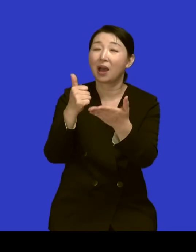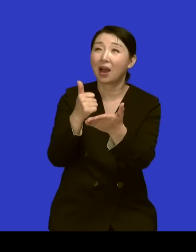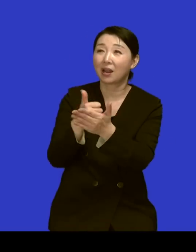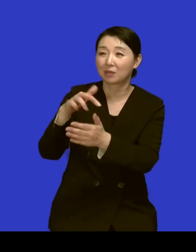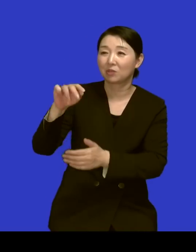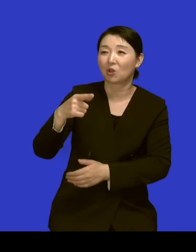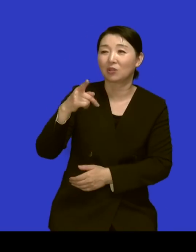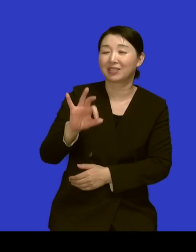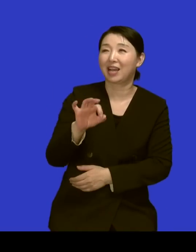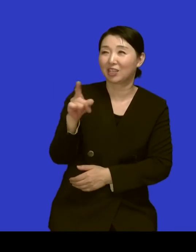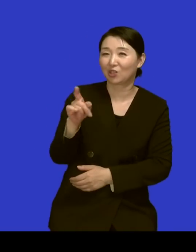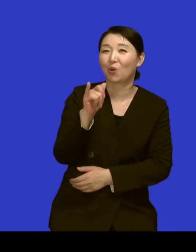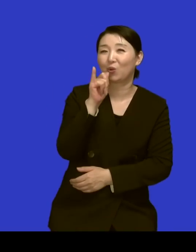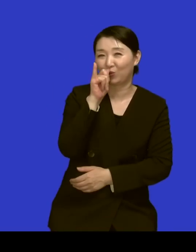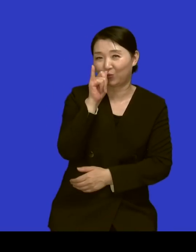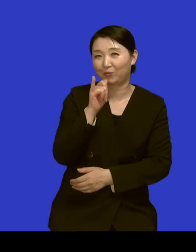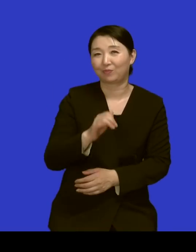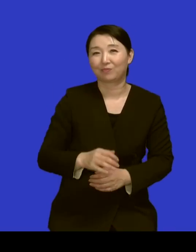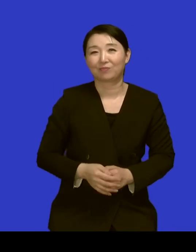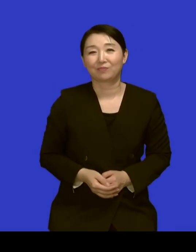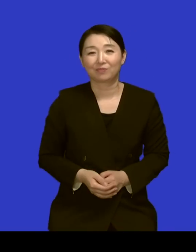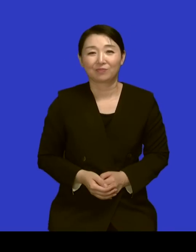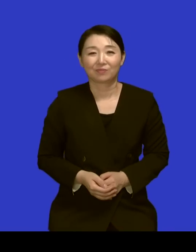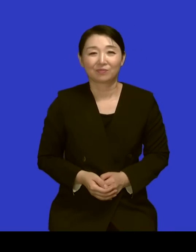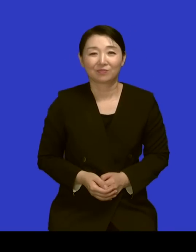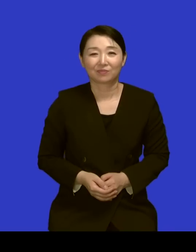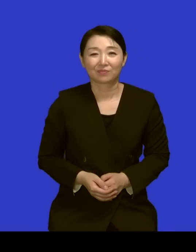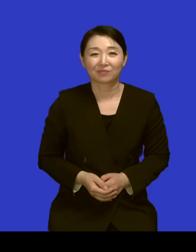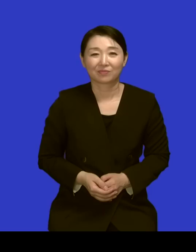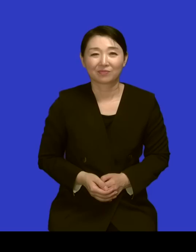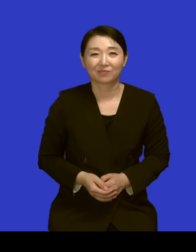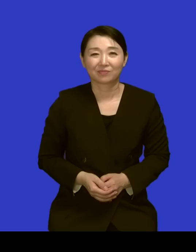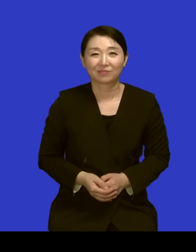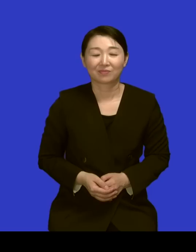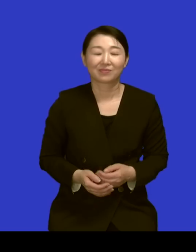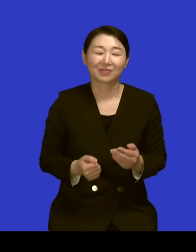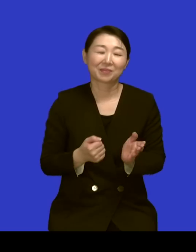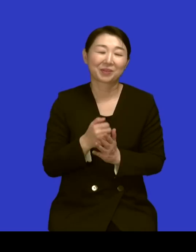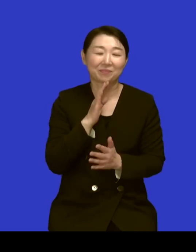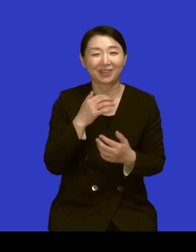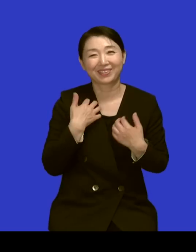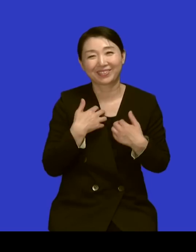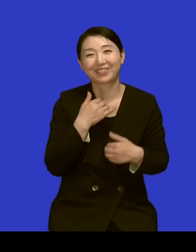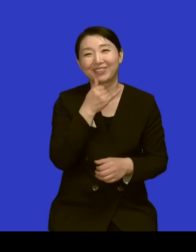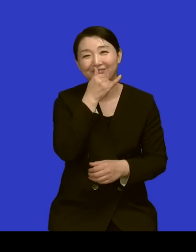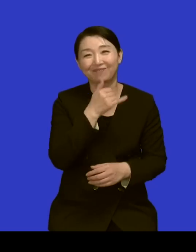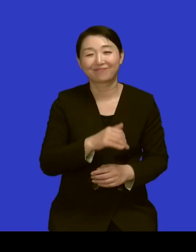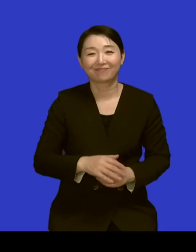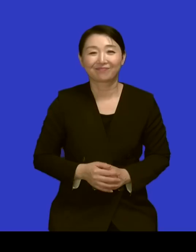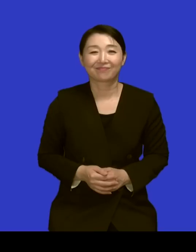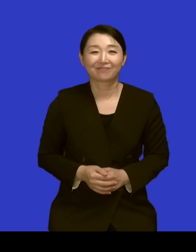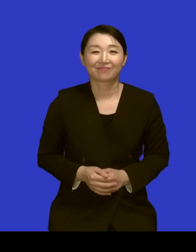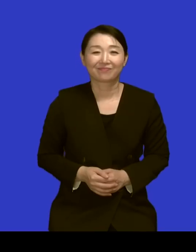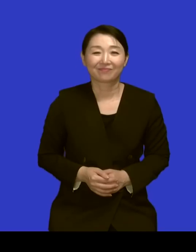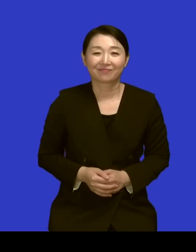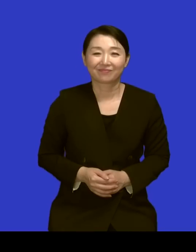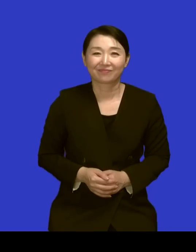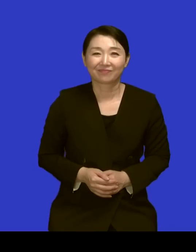네 그래서 아주 입체적인 그런 얘기예요 그러네요 그 어머님도 사실 한평생